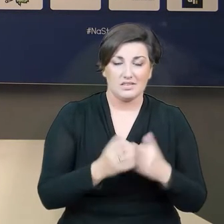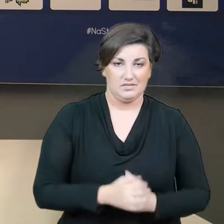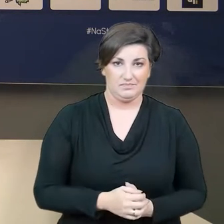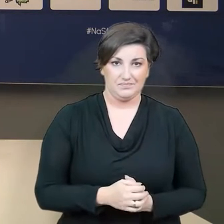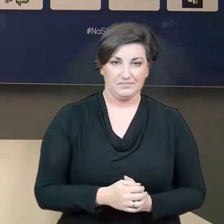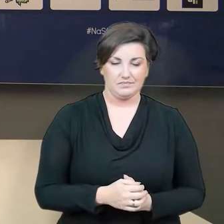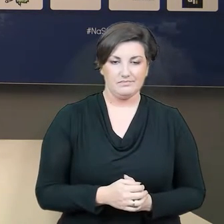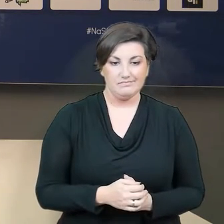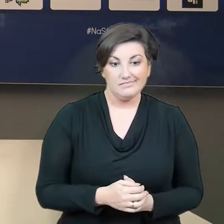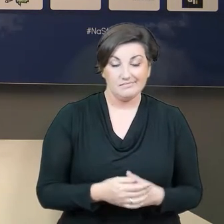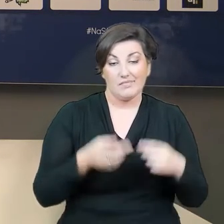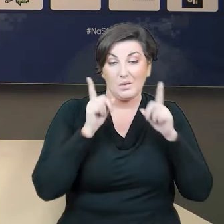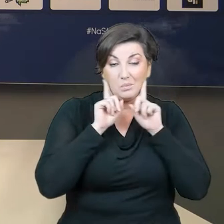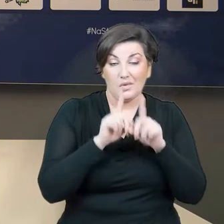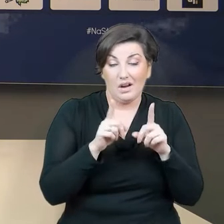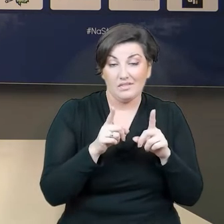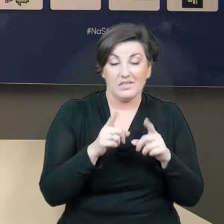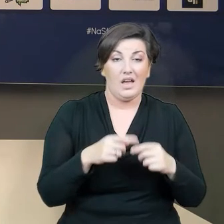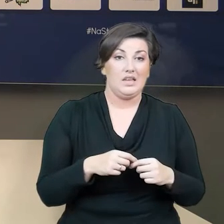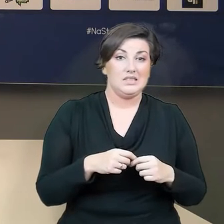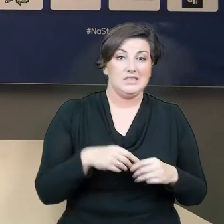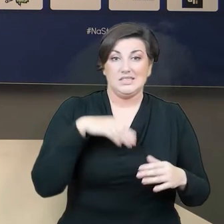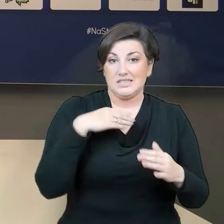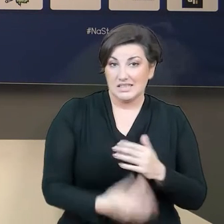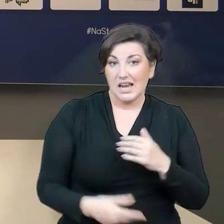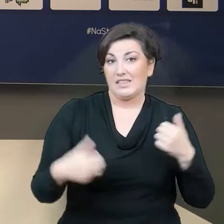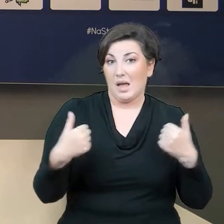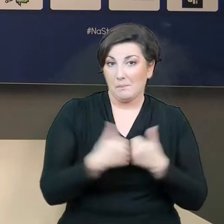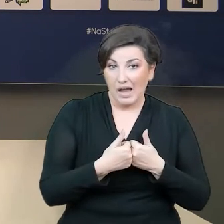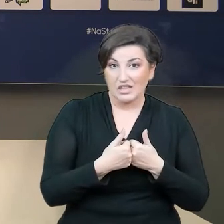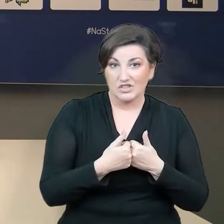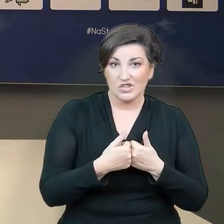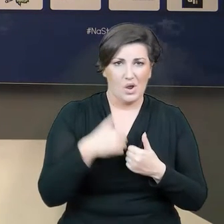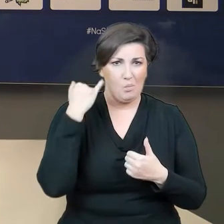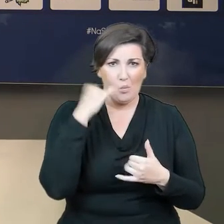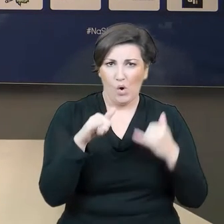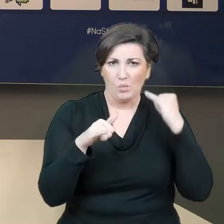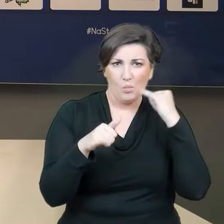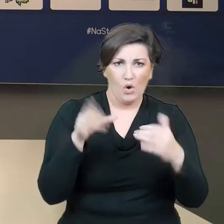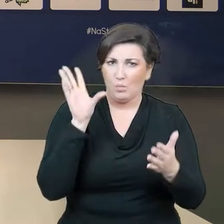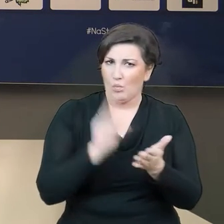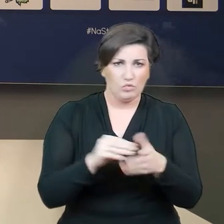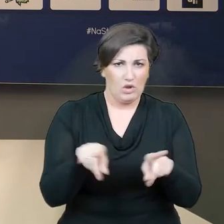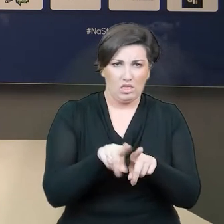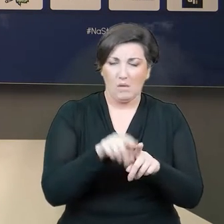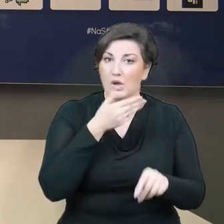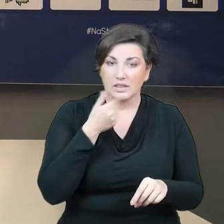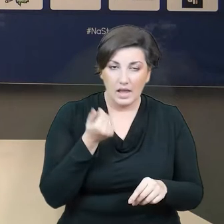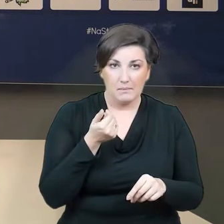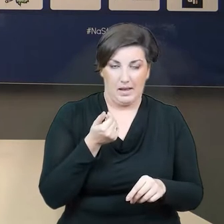przegrywając mecze, my nie powtarzamy tych samych błędów. W każdym meczu ta historia tych naszych porażek